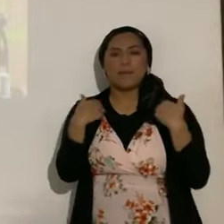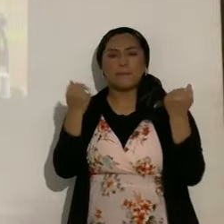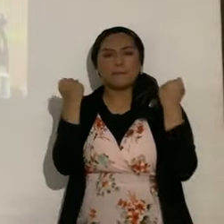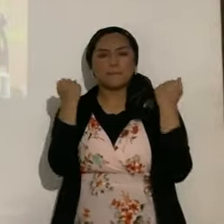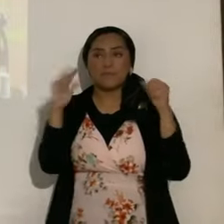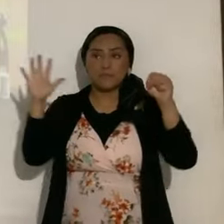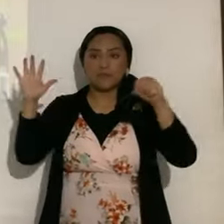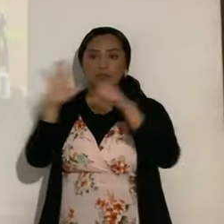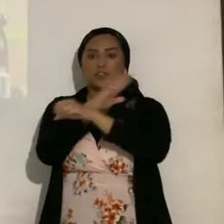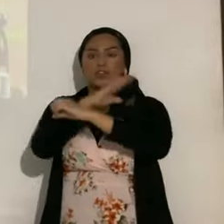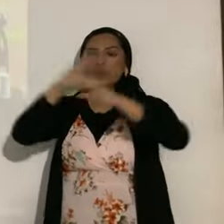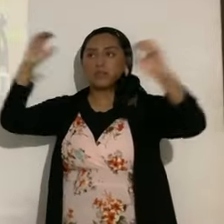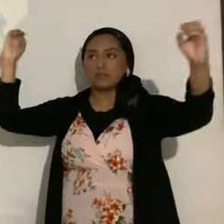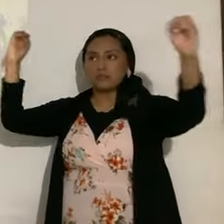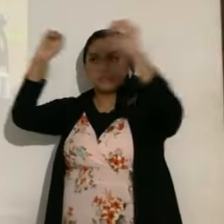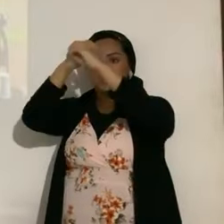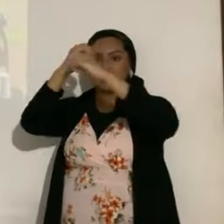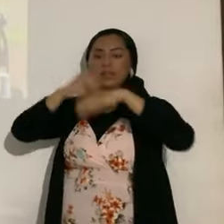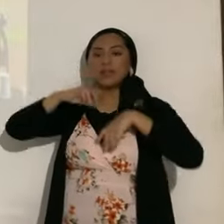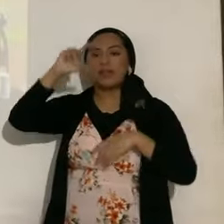totales, lunas de sangre,